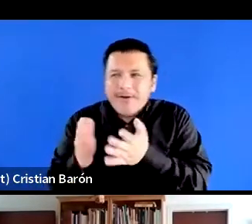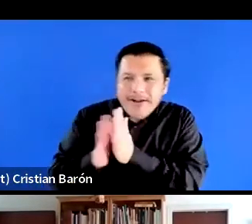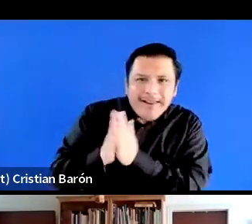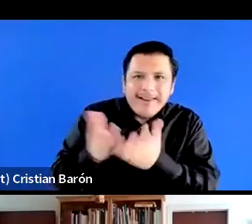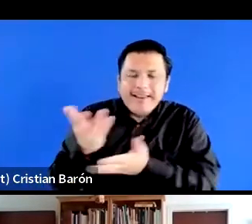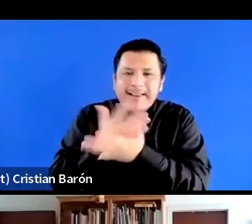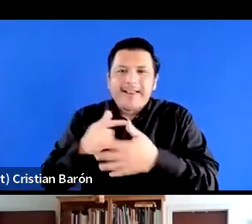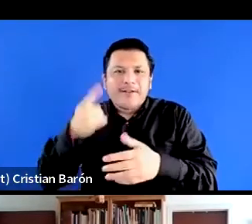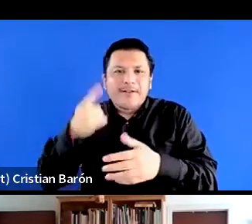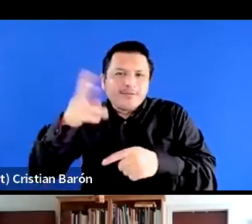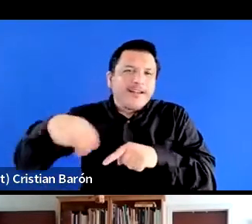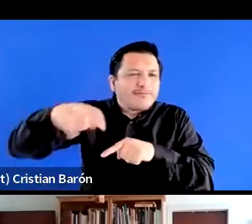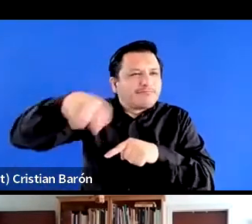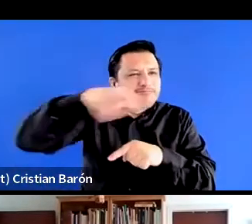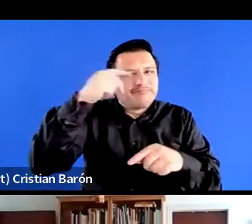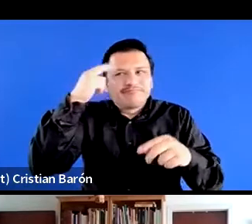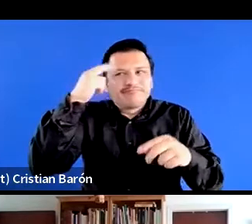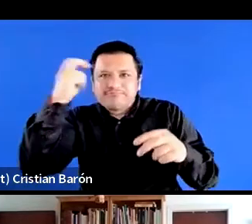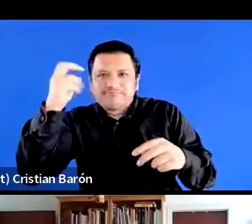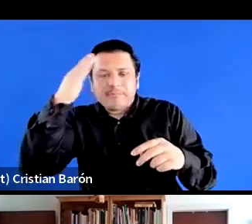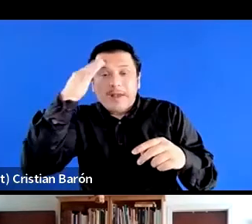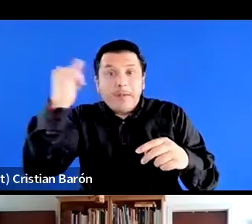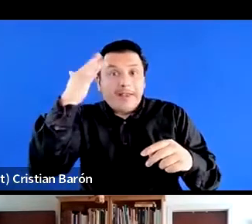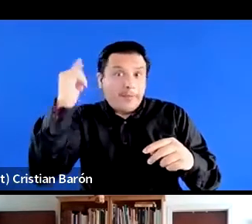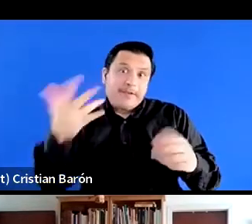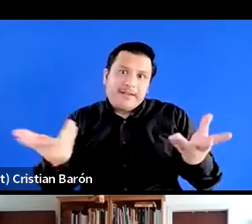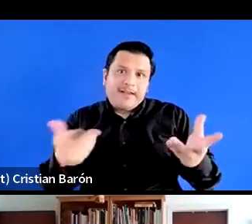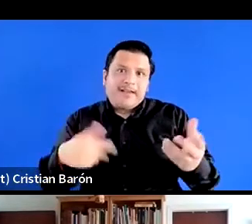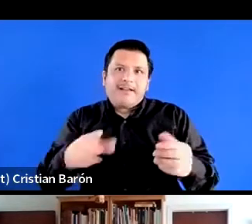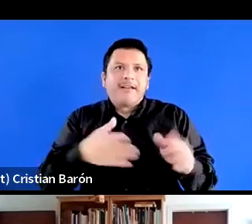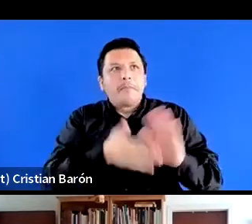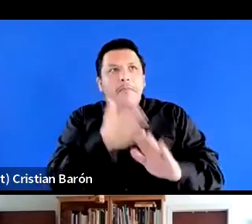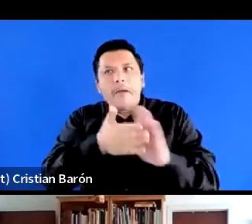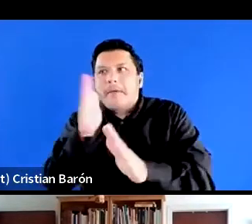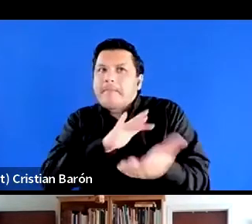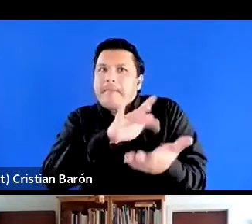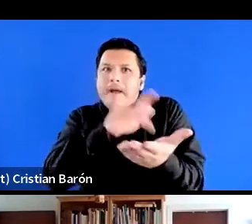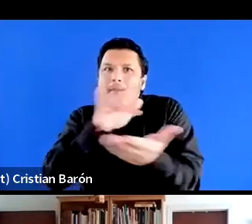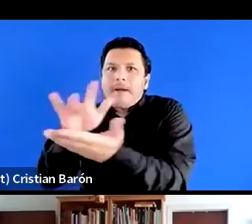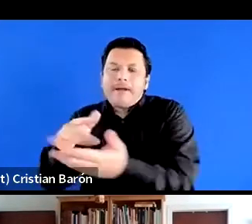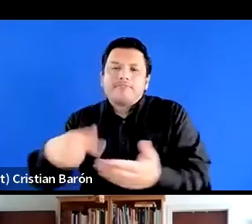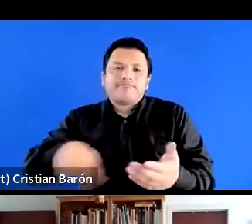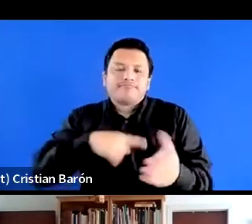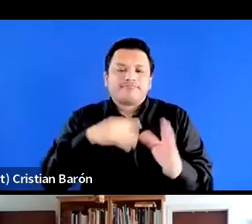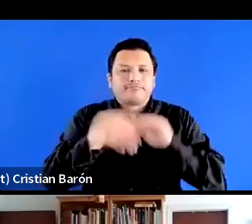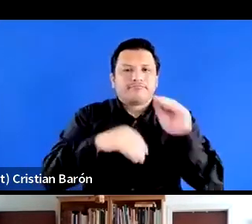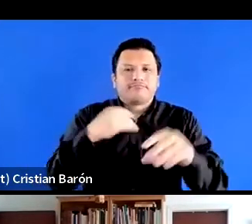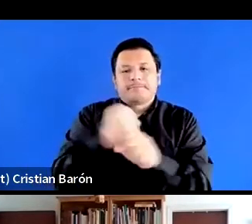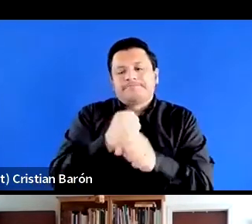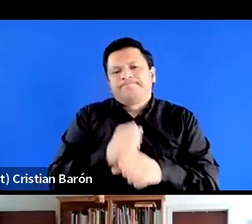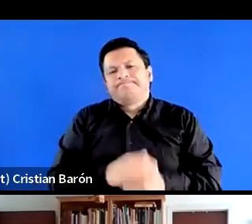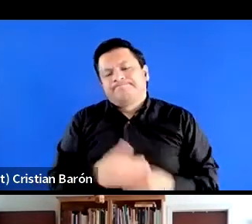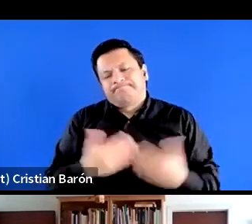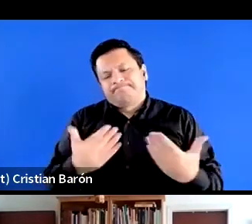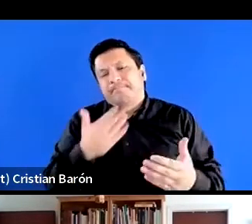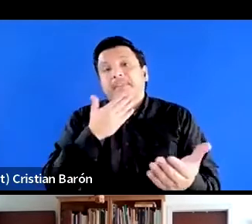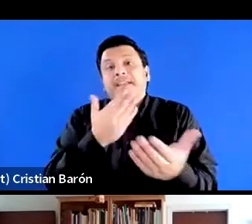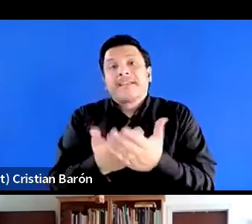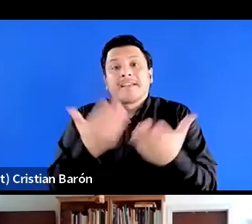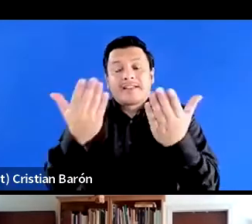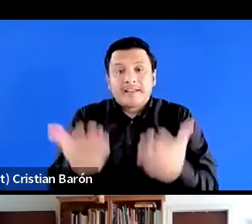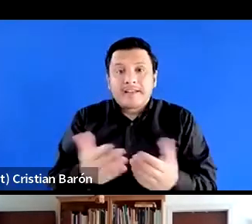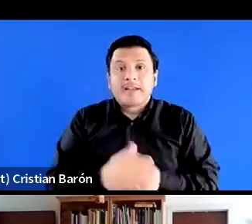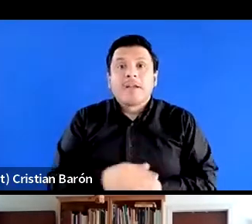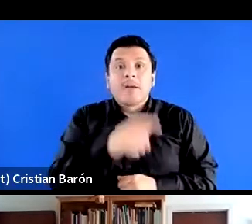aventuras intelectuales y viajeras que signaron este trabajo. Gracias finalmente a las tantas